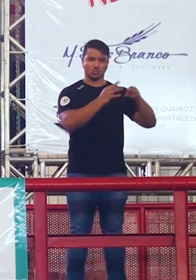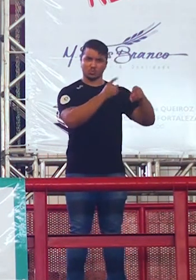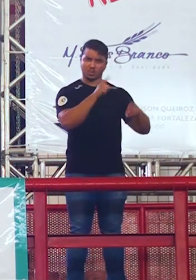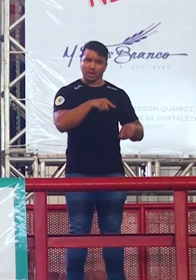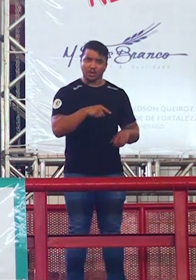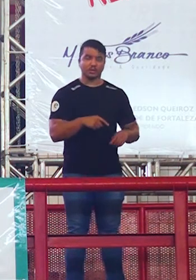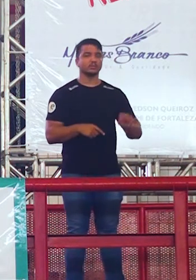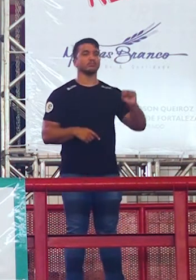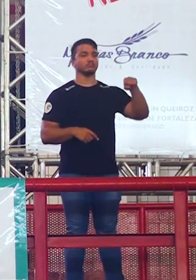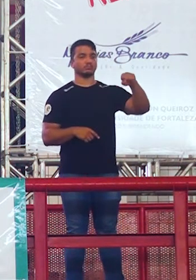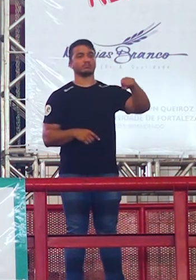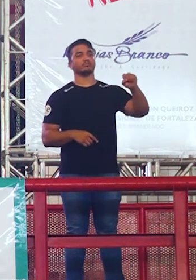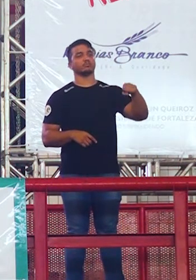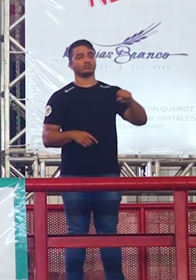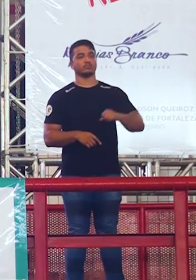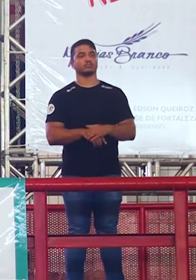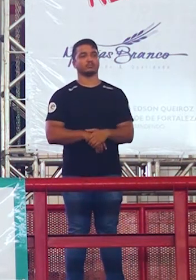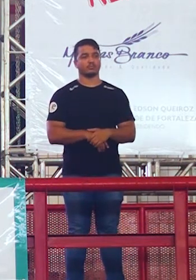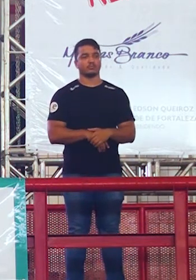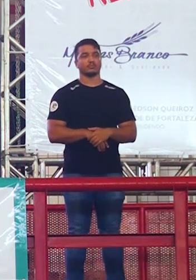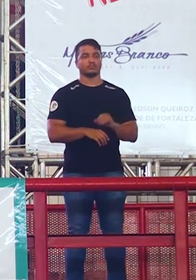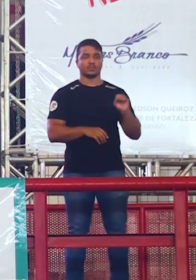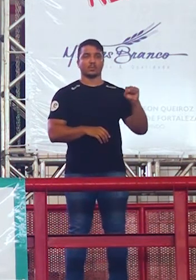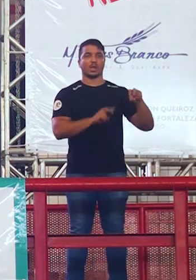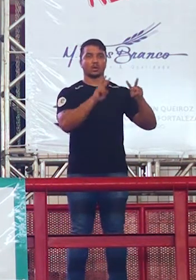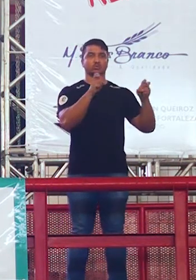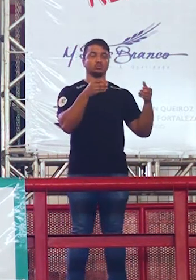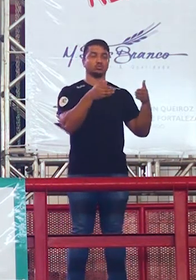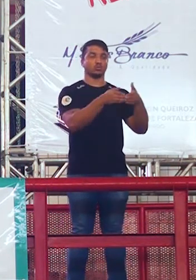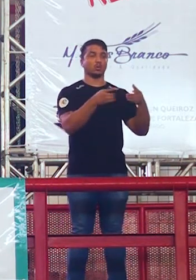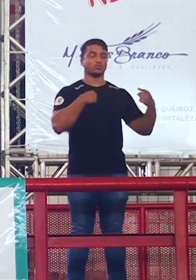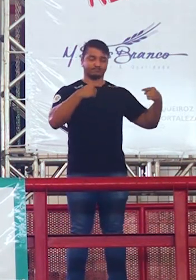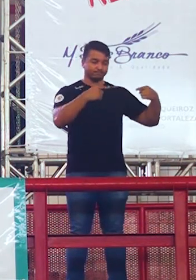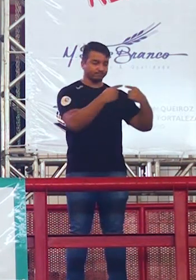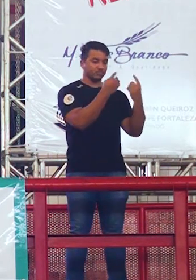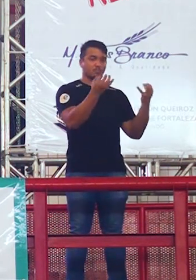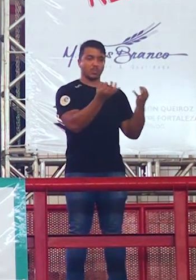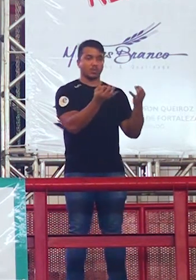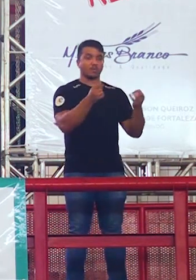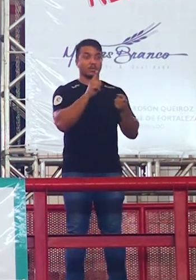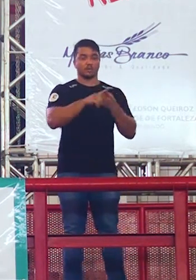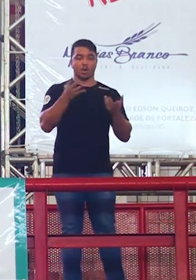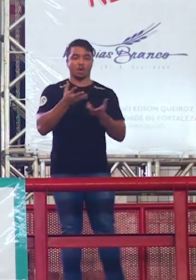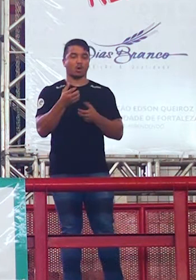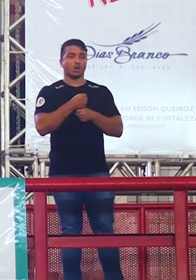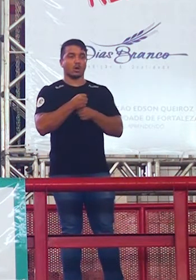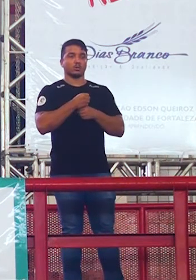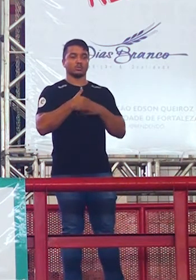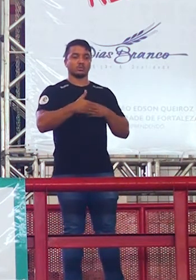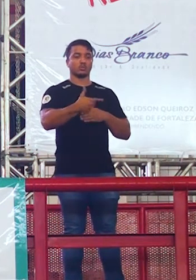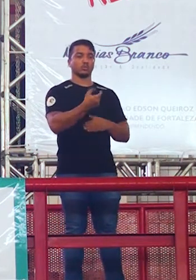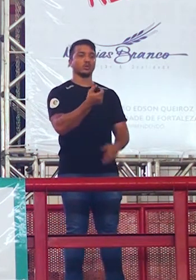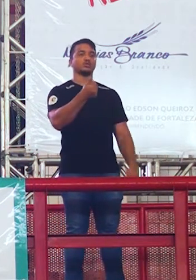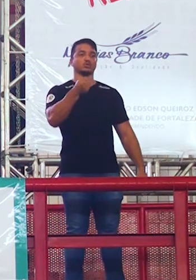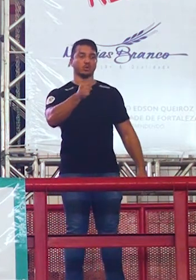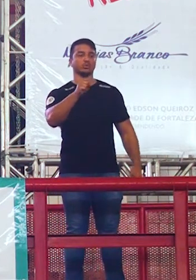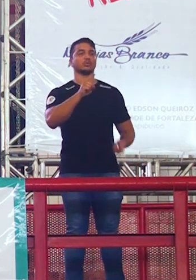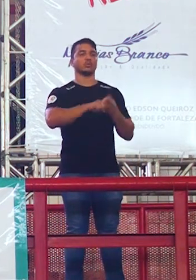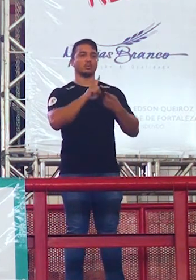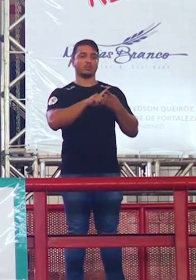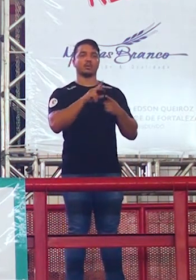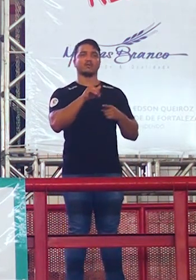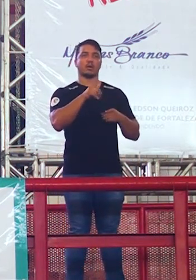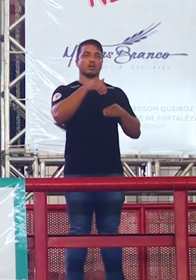ou não foi? Foi. Foi sim. Coincidindo com 2018 também que é ano de eleições